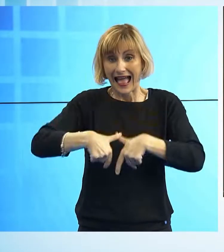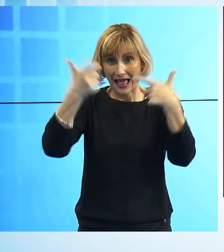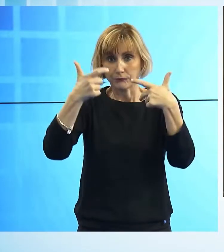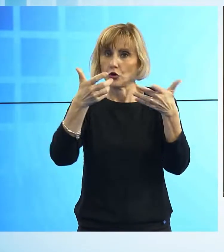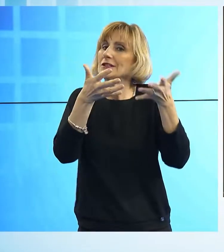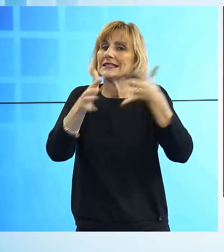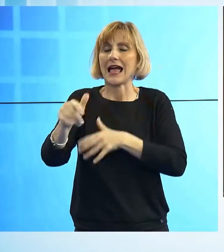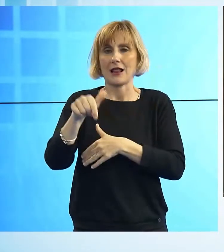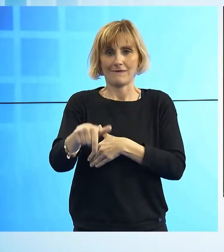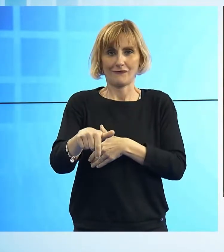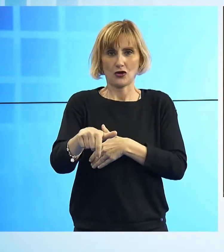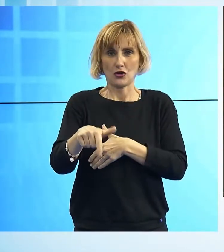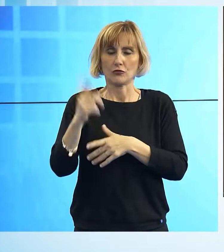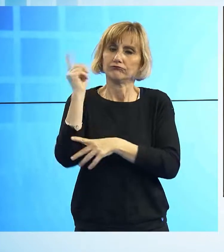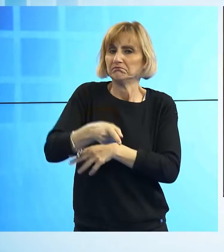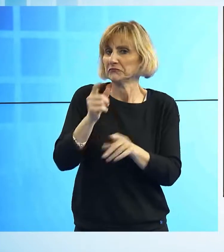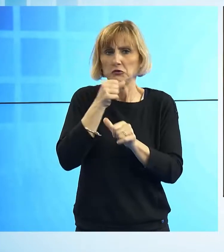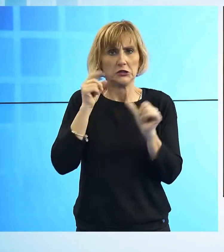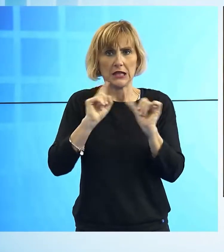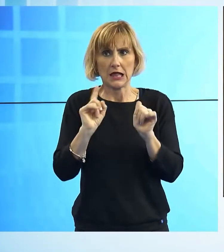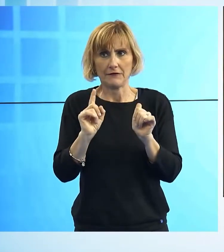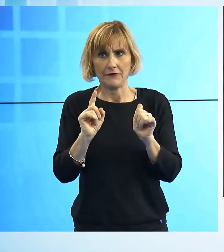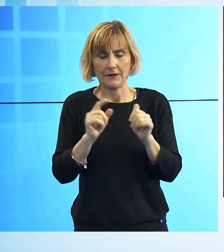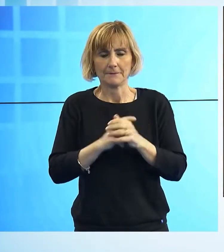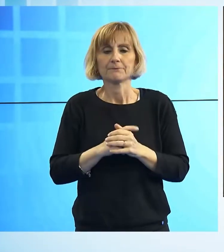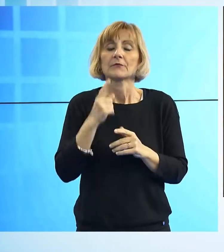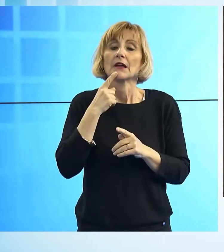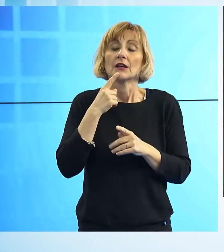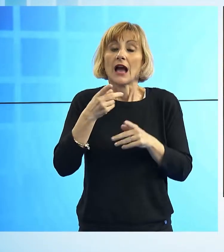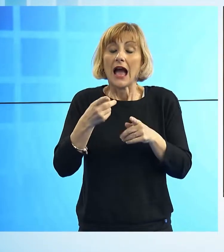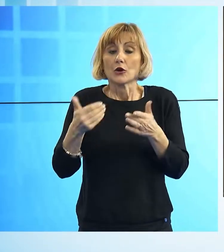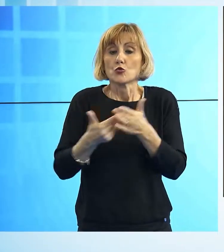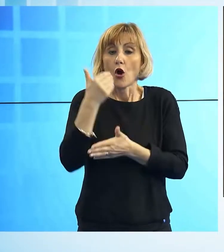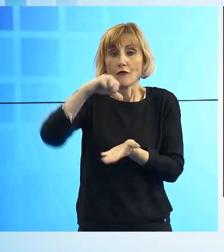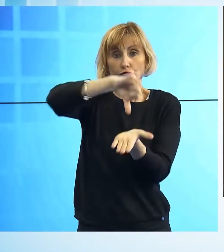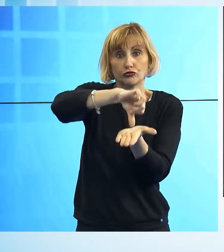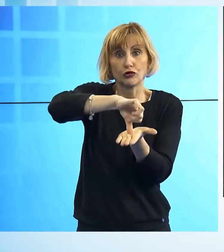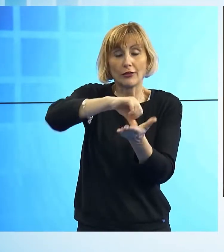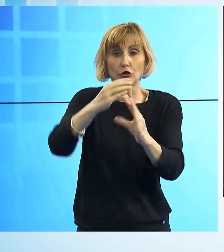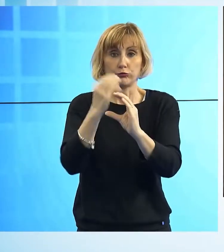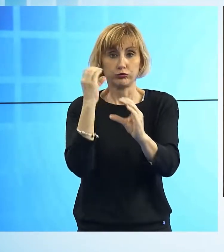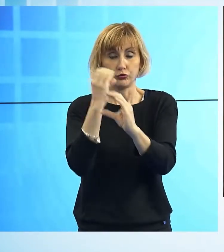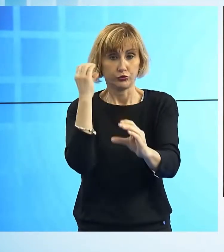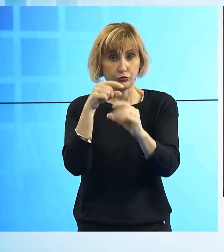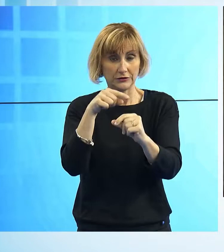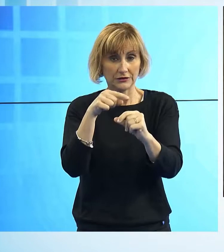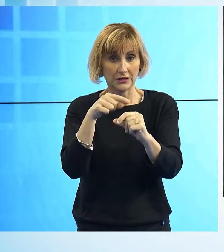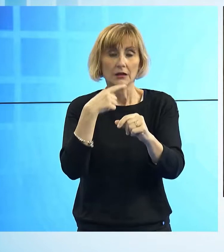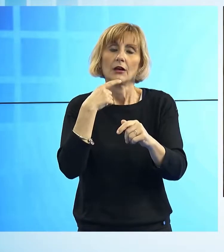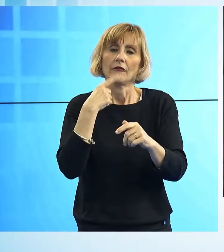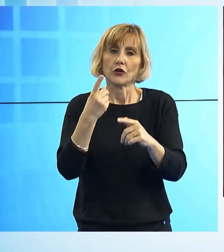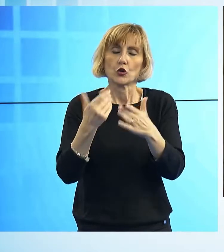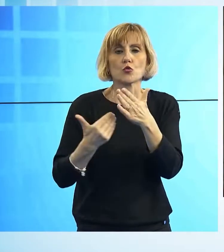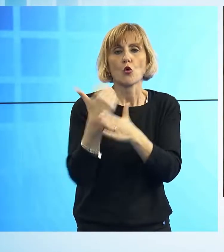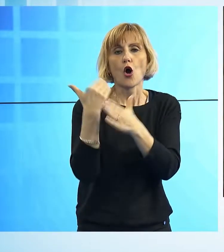e si integra perfettamente col nuovo terminal bus, il nuovo centro intermodale che sarà il vero hub della mobilità